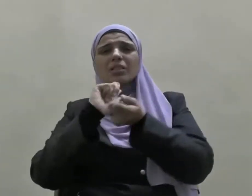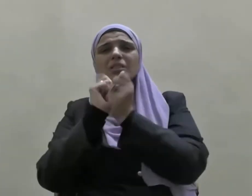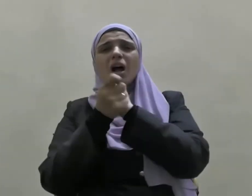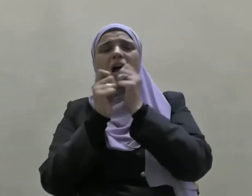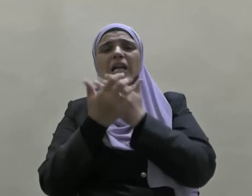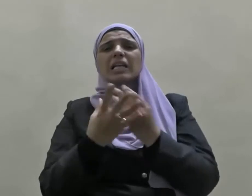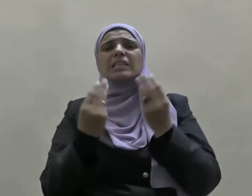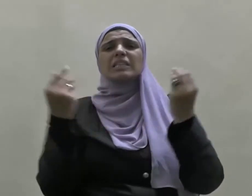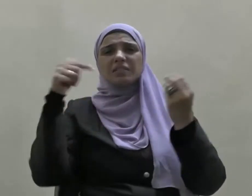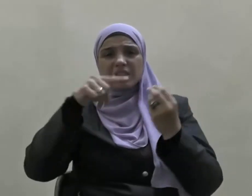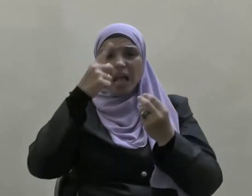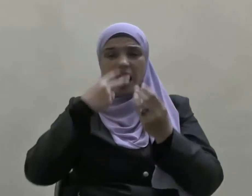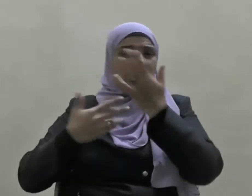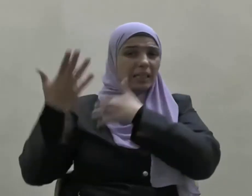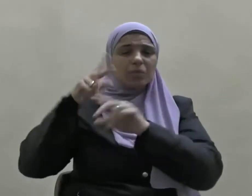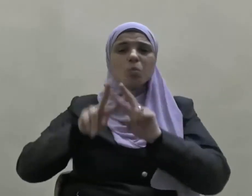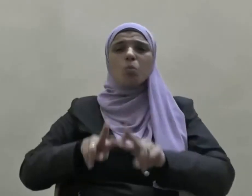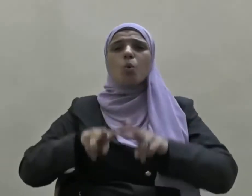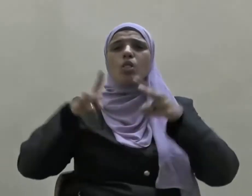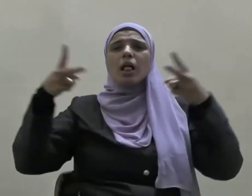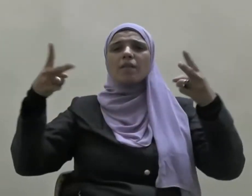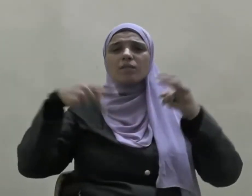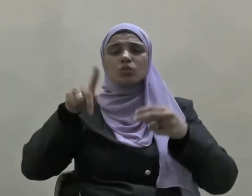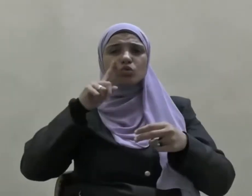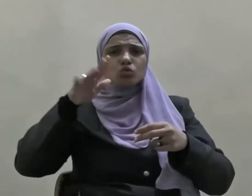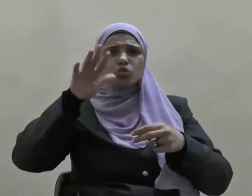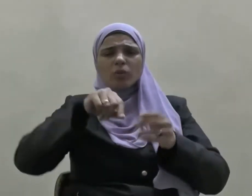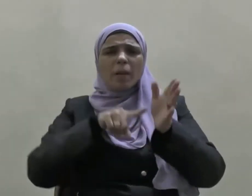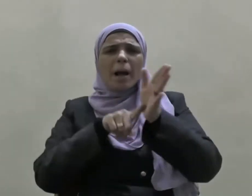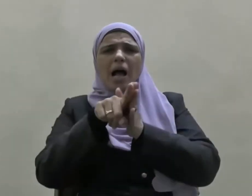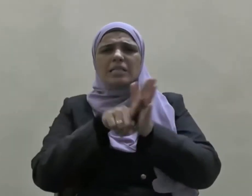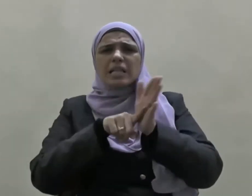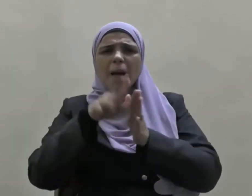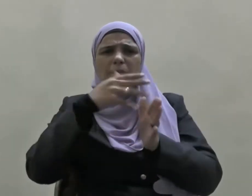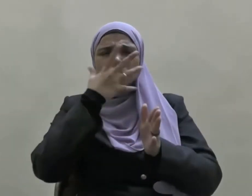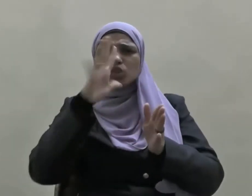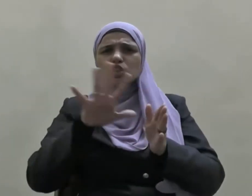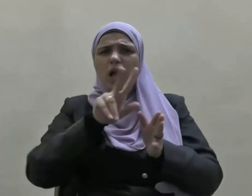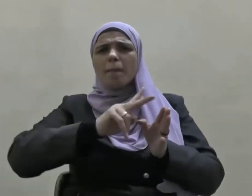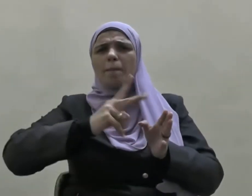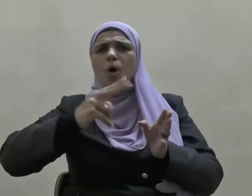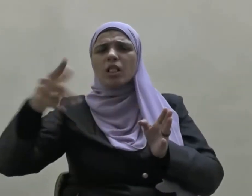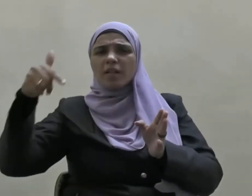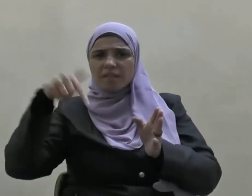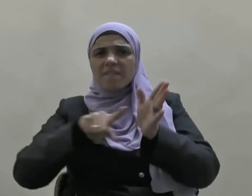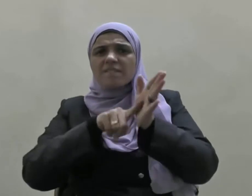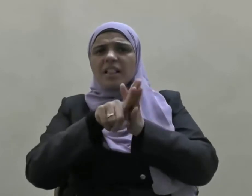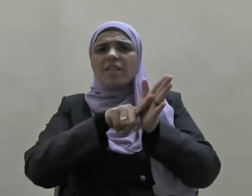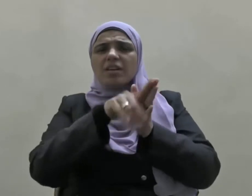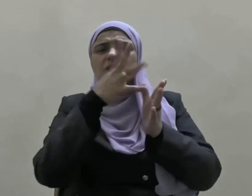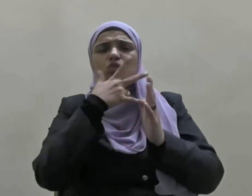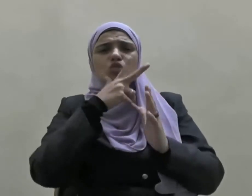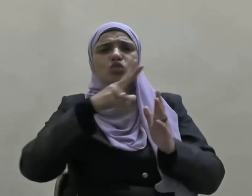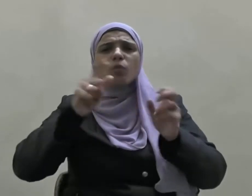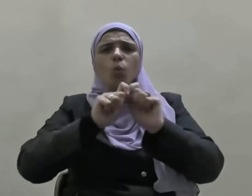وأخذت هذه الصناعة الخبيفة أشكالا مختلفة وصورا